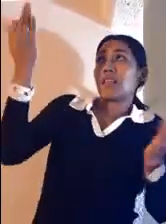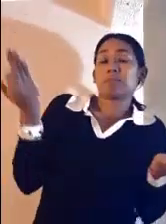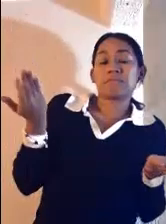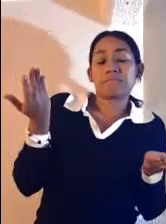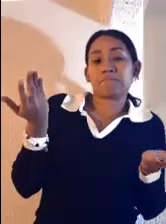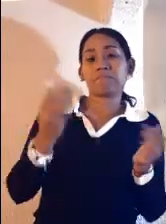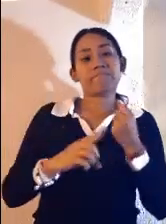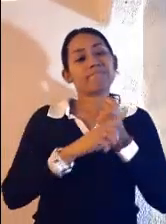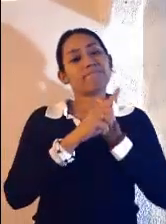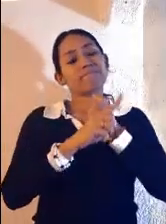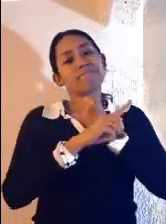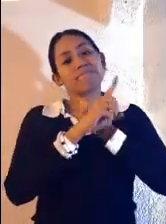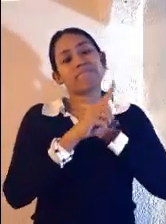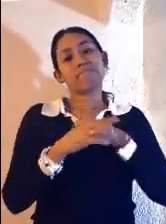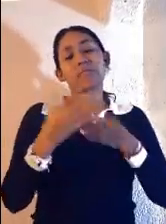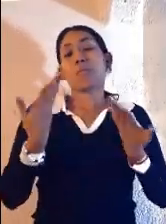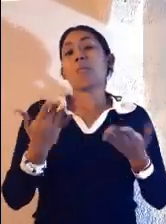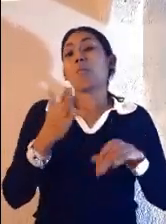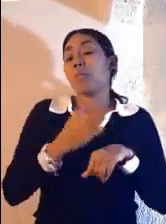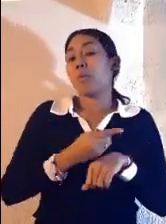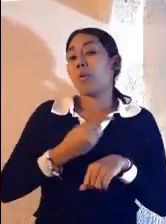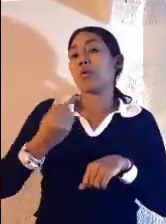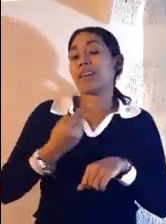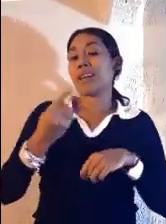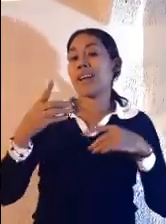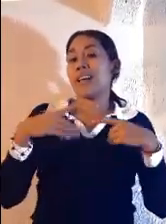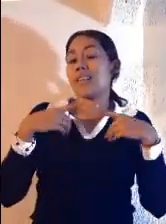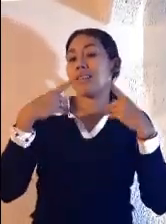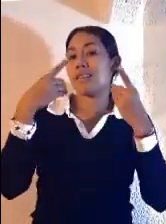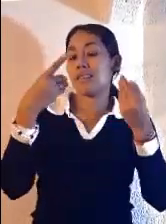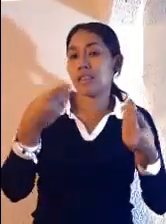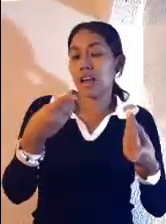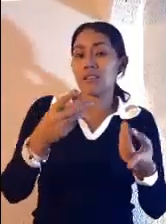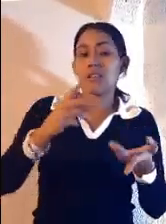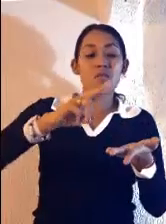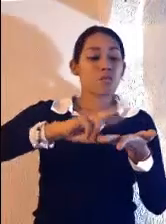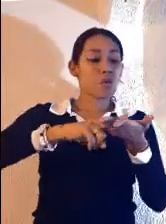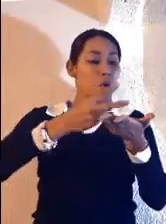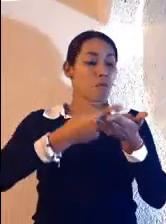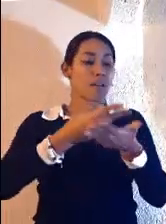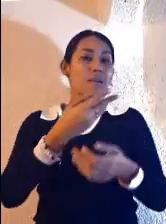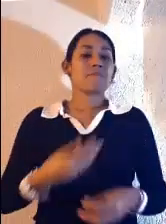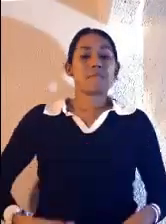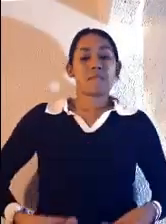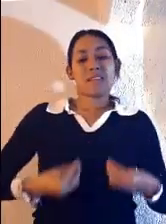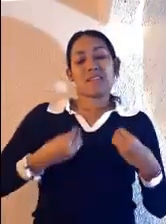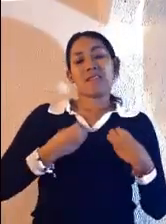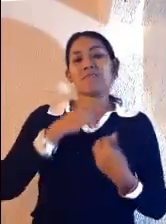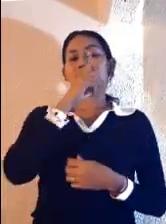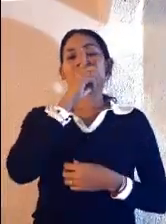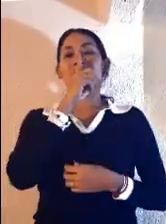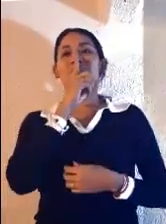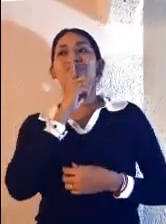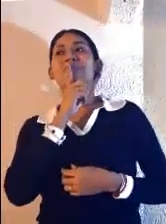fariseos es porque se acercan a ofrecer los sacrificios mientras están llevando una vida doble, mintiendo,